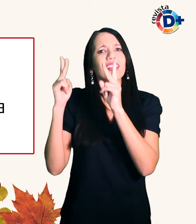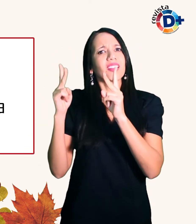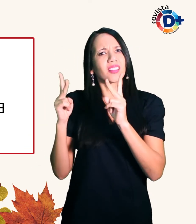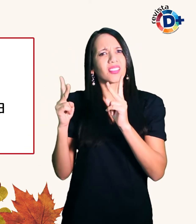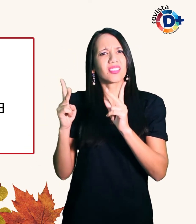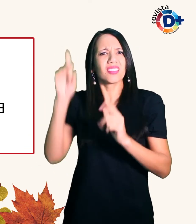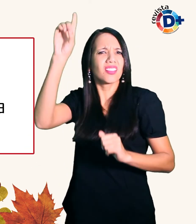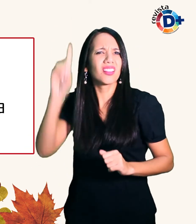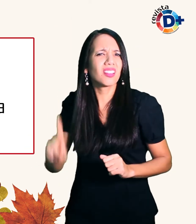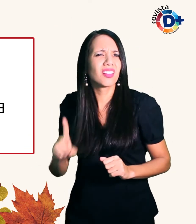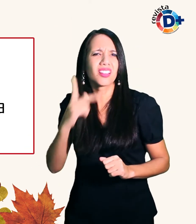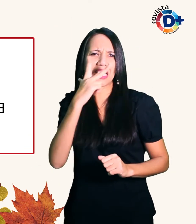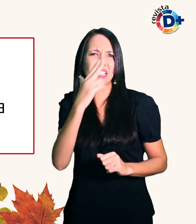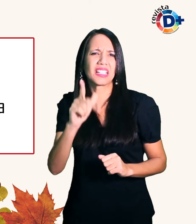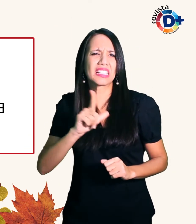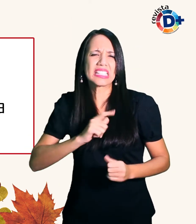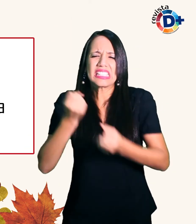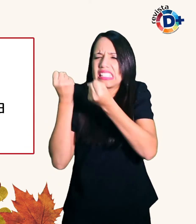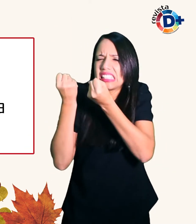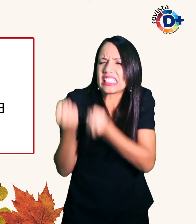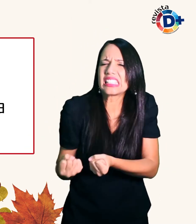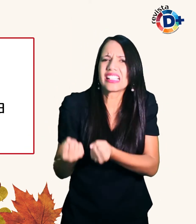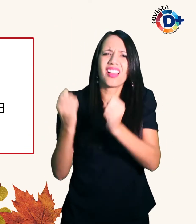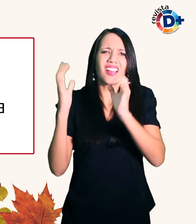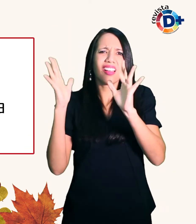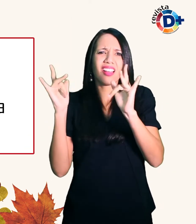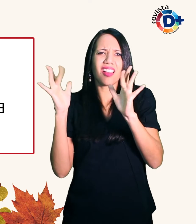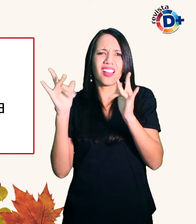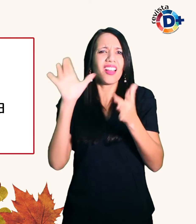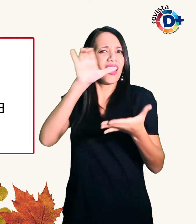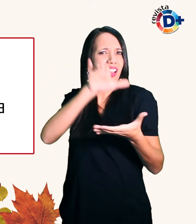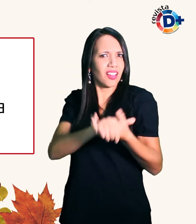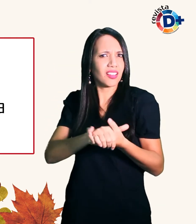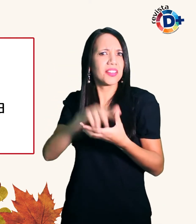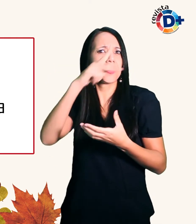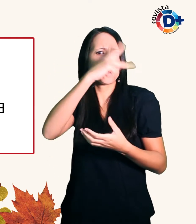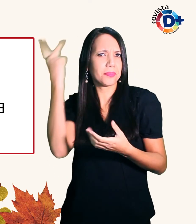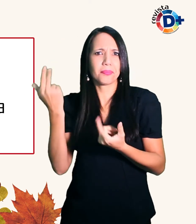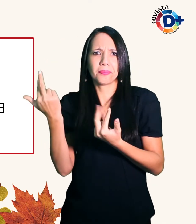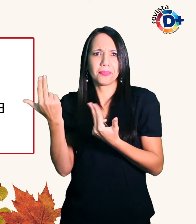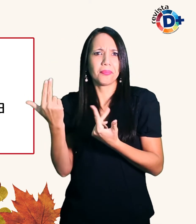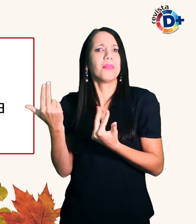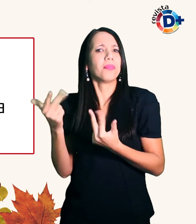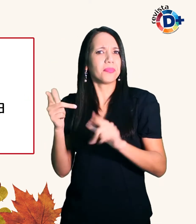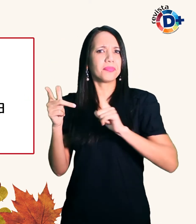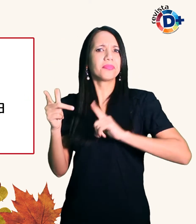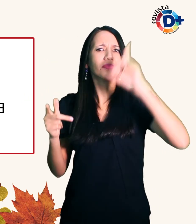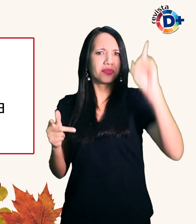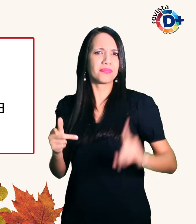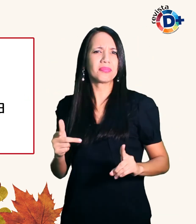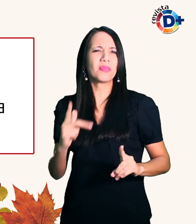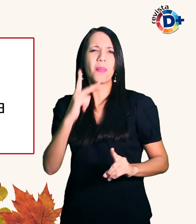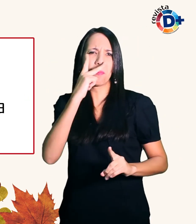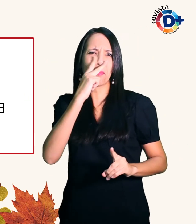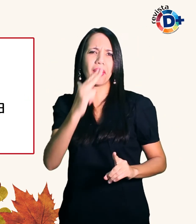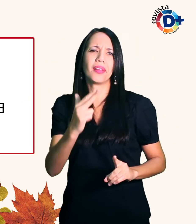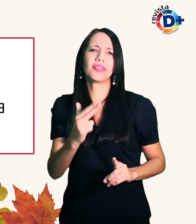um fardo e namorar ou casar com uma pessoa nessa condição fosse um ato de extrema bondade